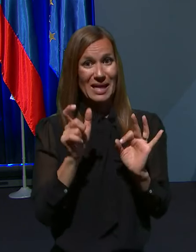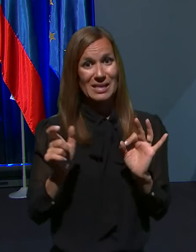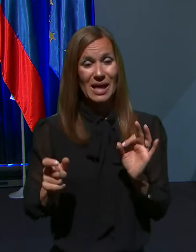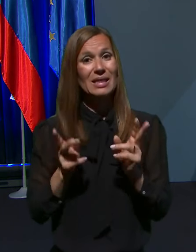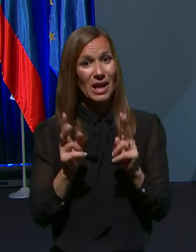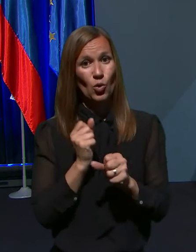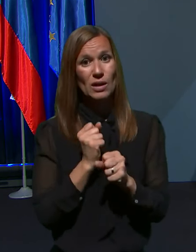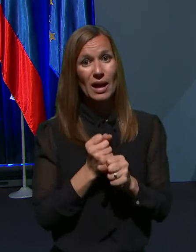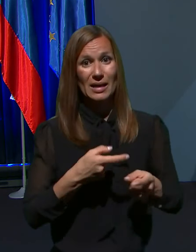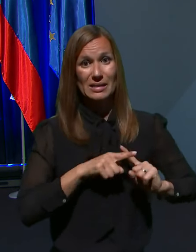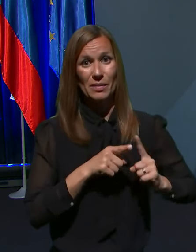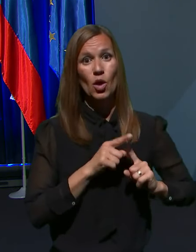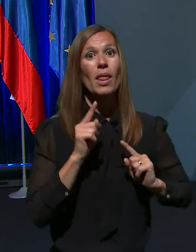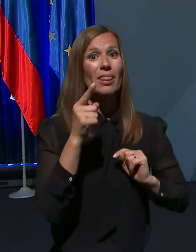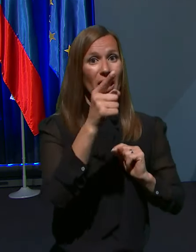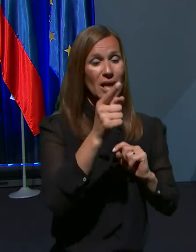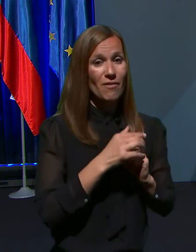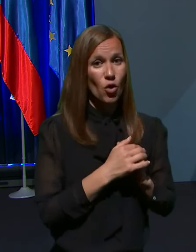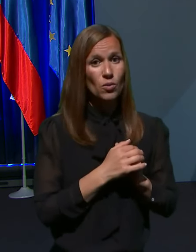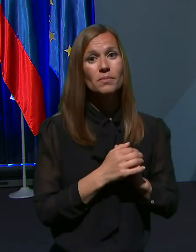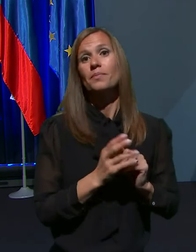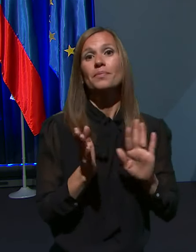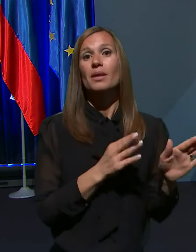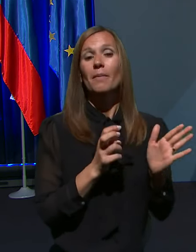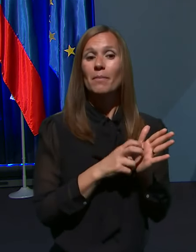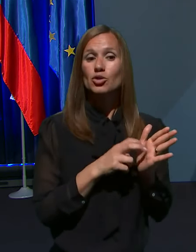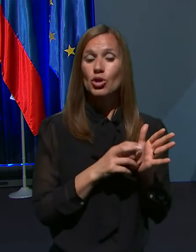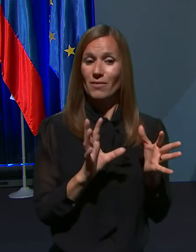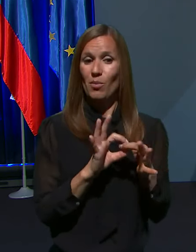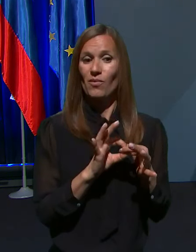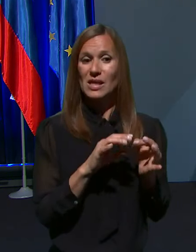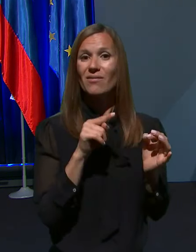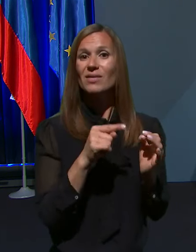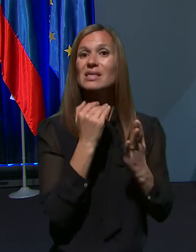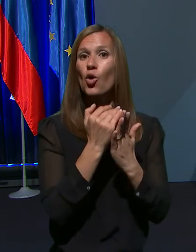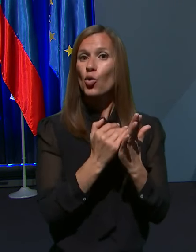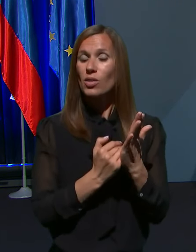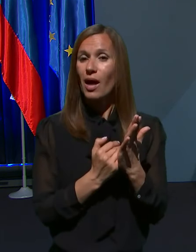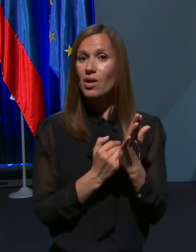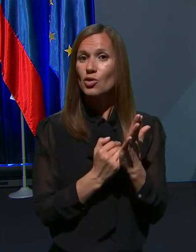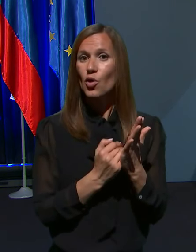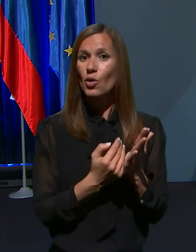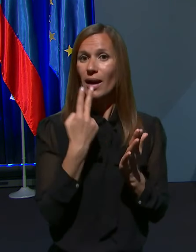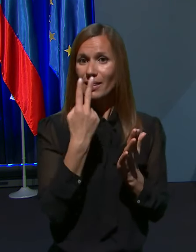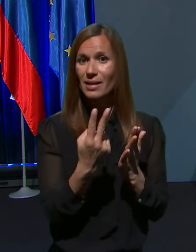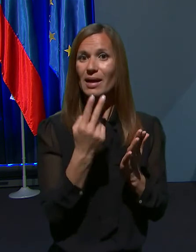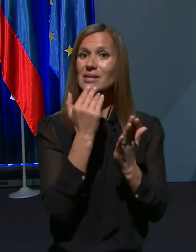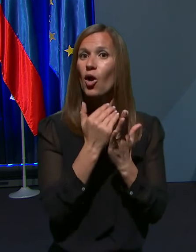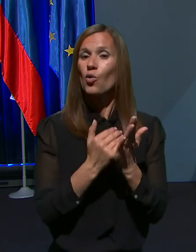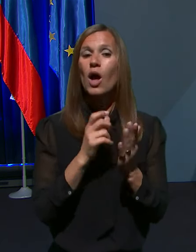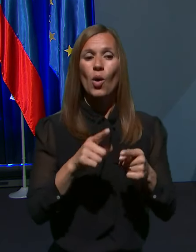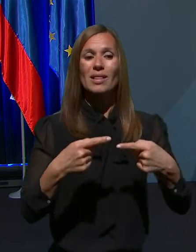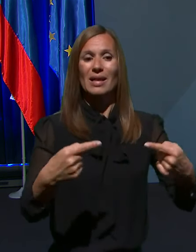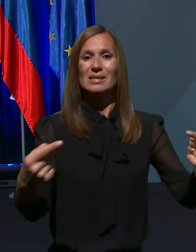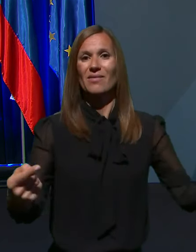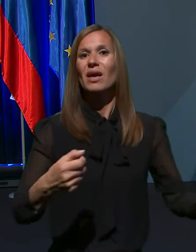izpite nadaljavo, pa mogoče vezano na zakonodajo še glede zakona o nalezljivih